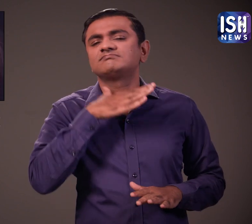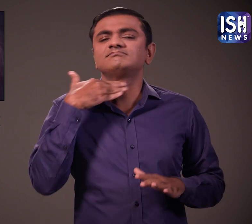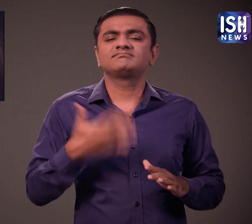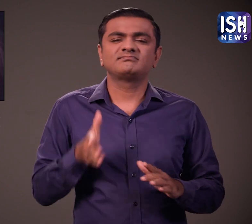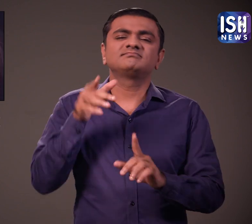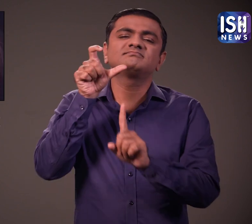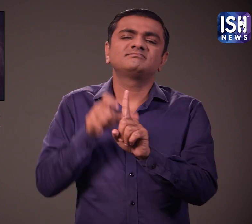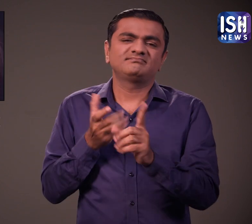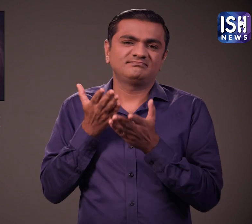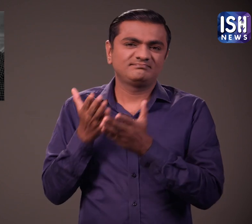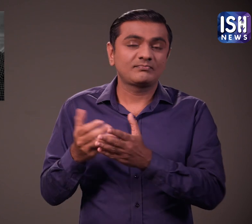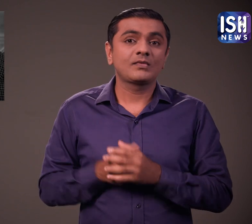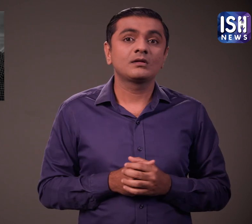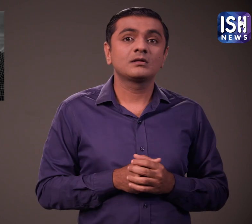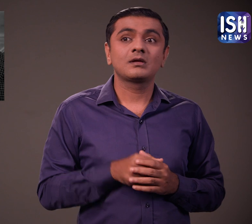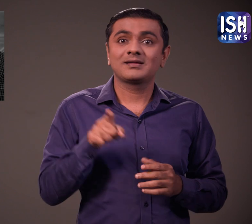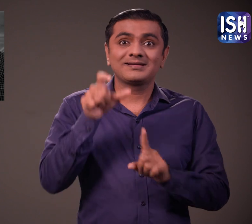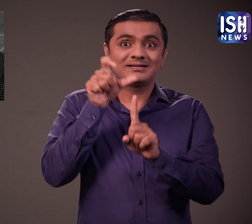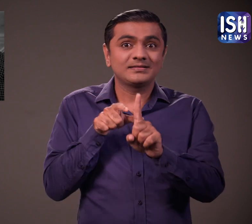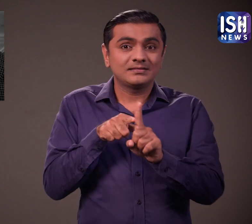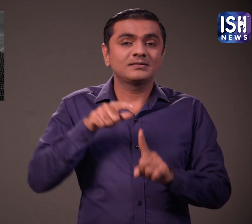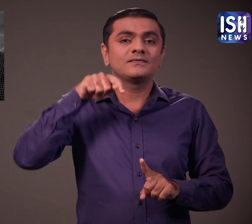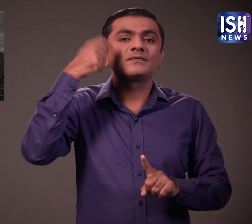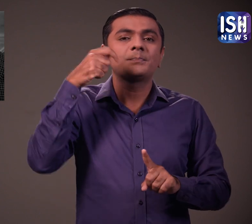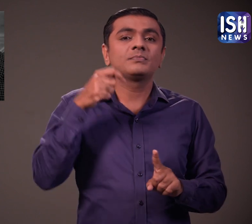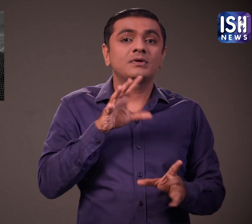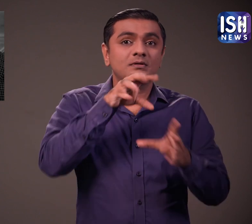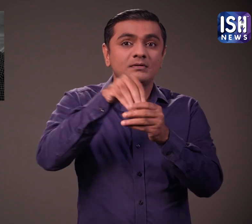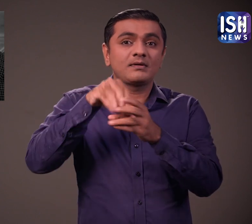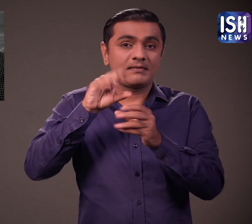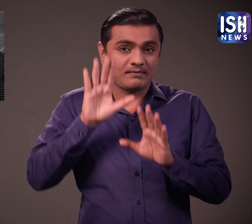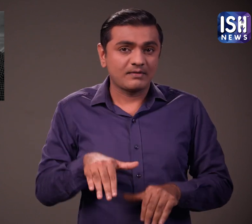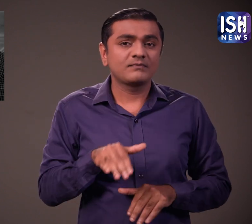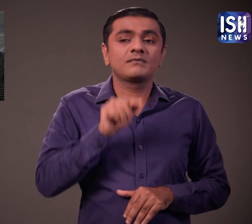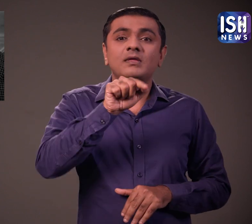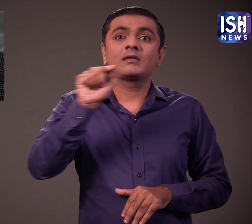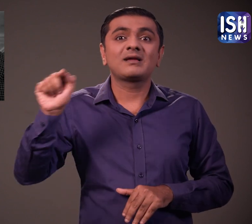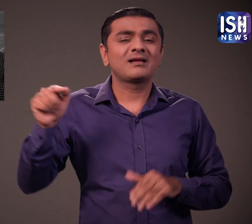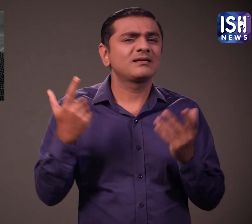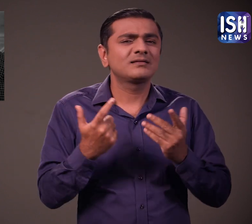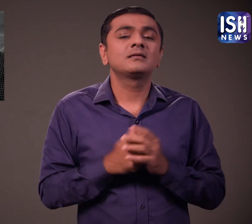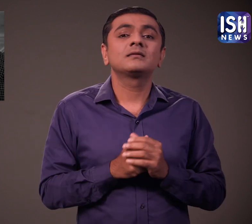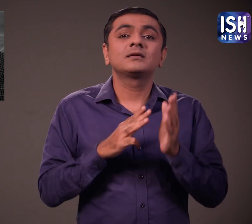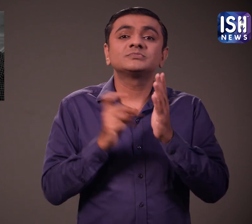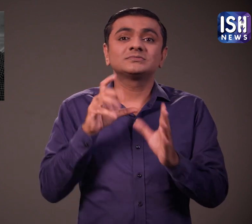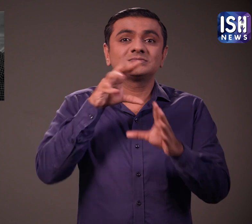गया। मिथिलेश चतुरवेदी ने रितिक रोशन अभिने, कोई मिल गया, रेडी